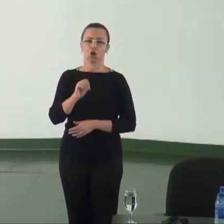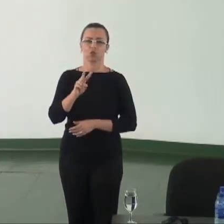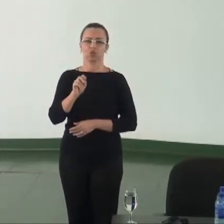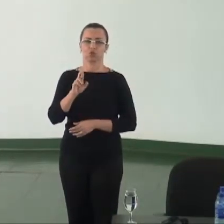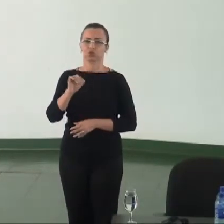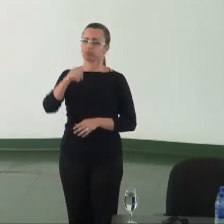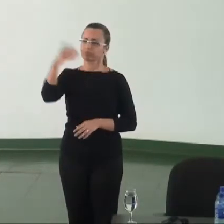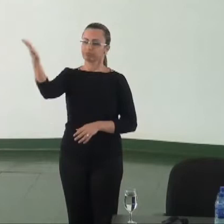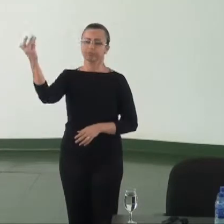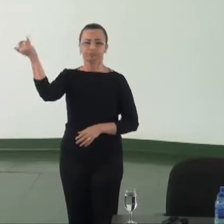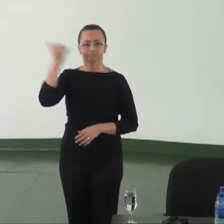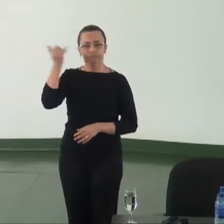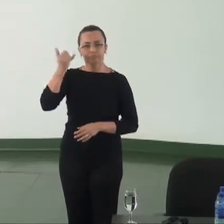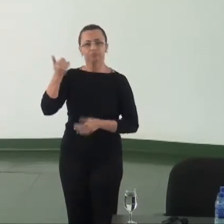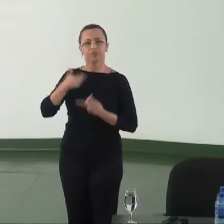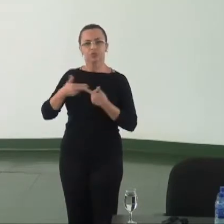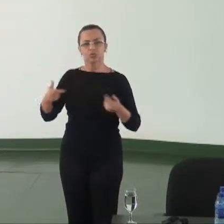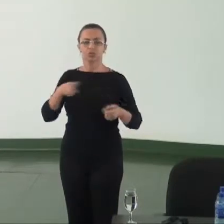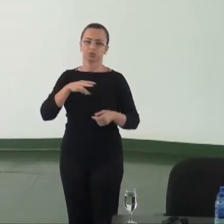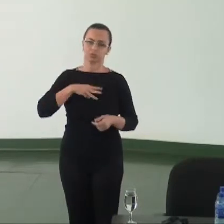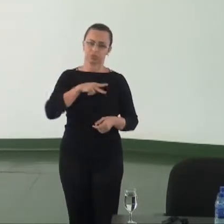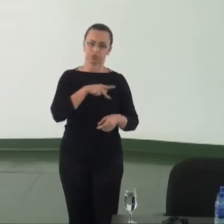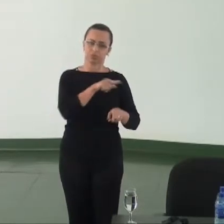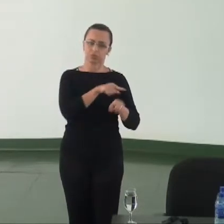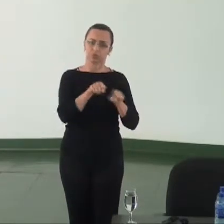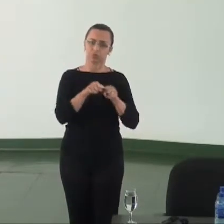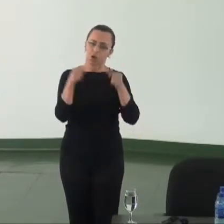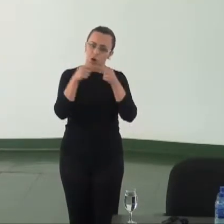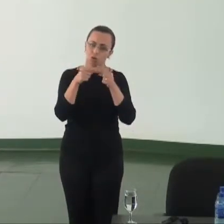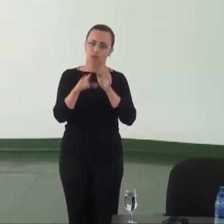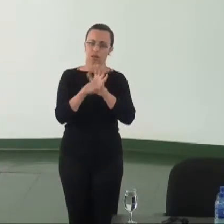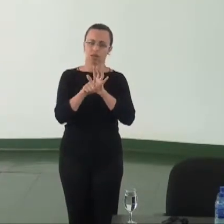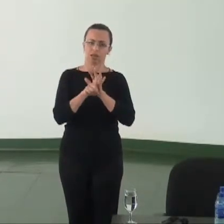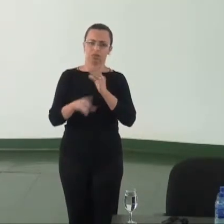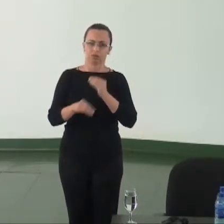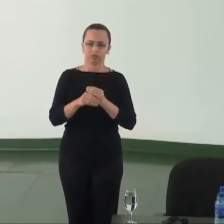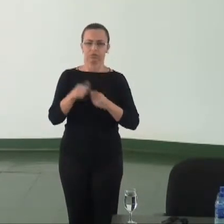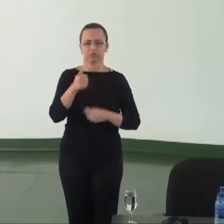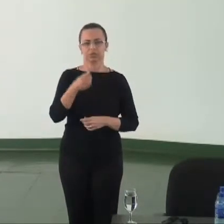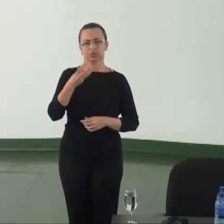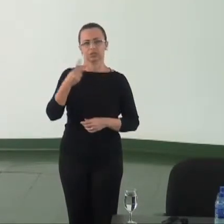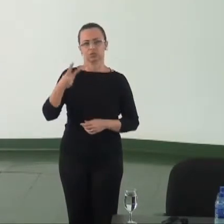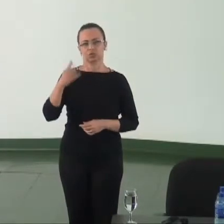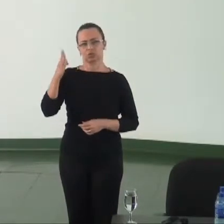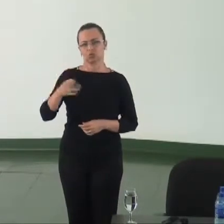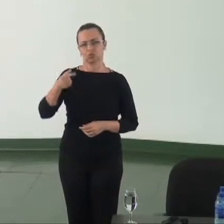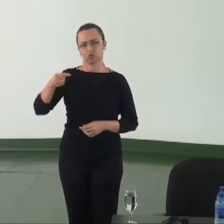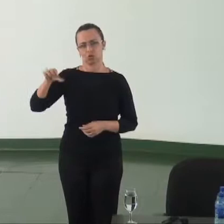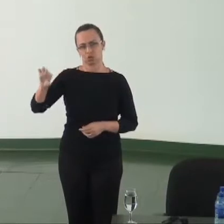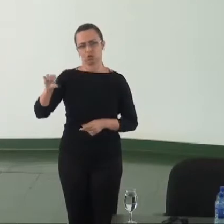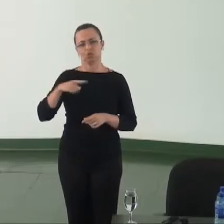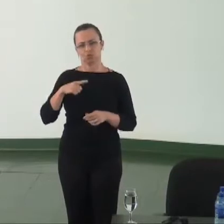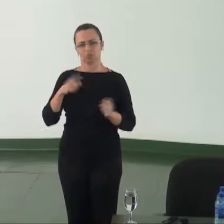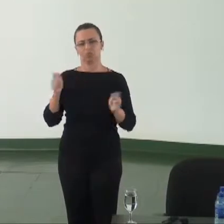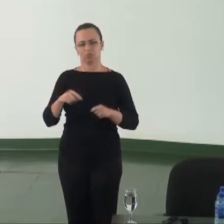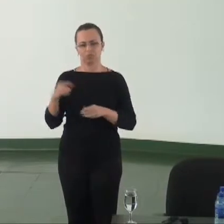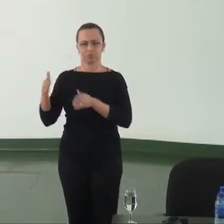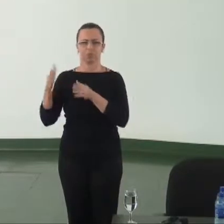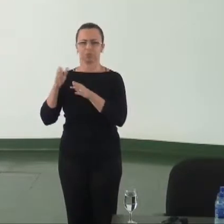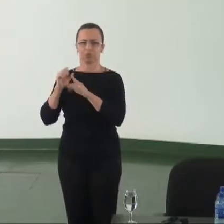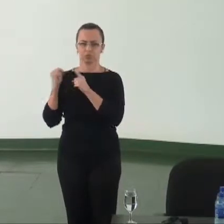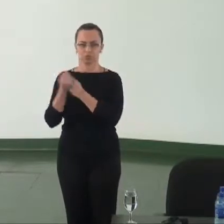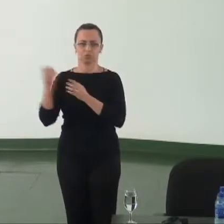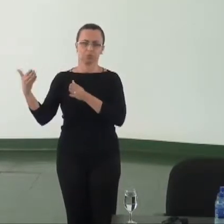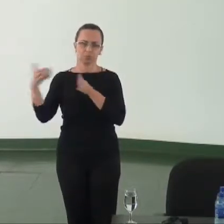externas no âmbito do Ministério Público nos modos da lei complementar 132 de 2009 que contempla a participação social